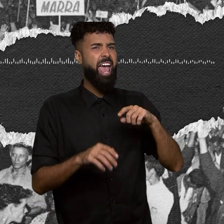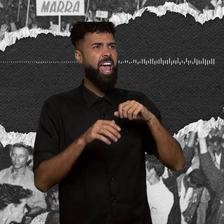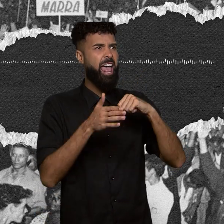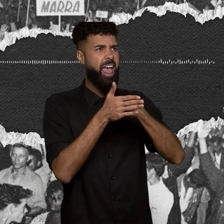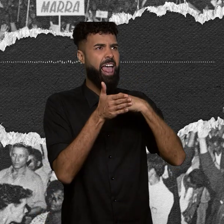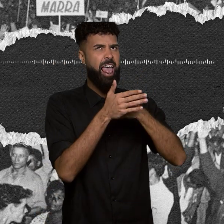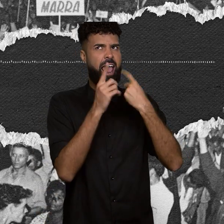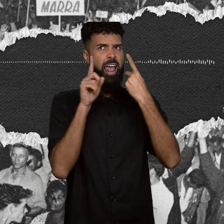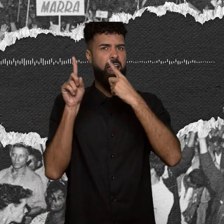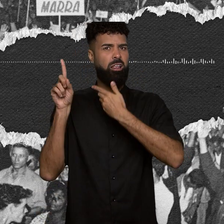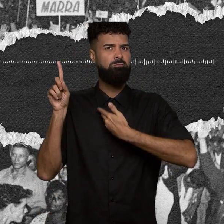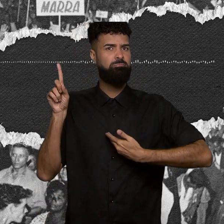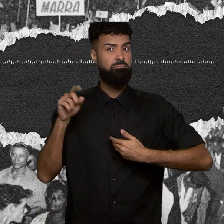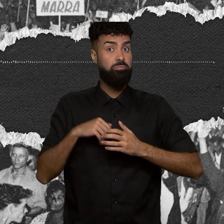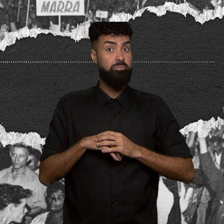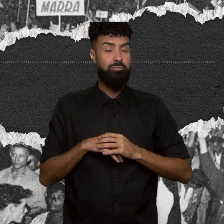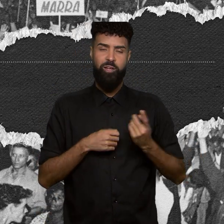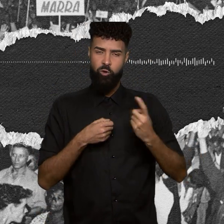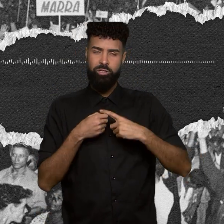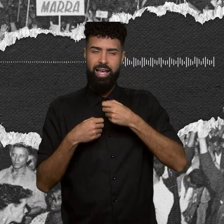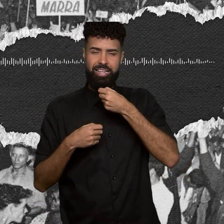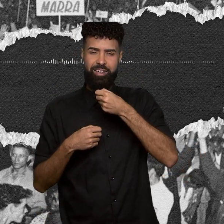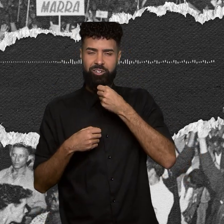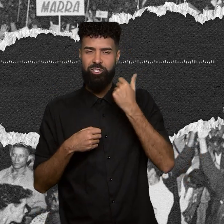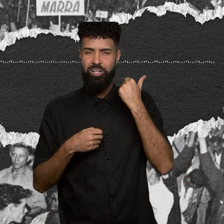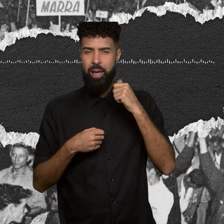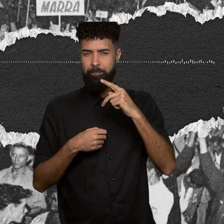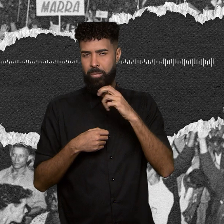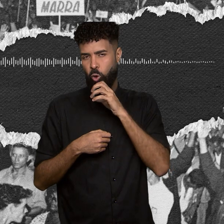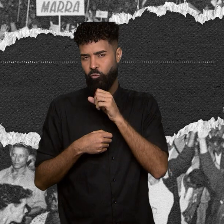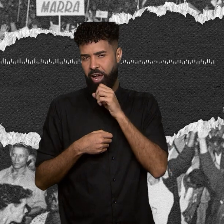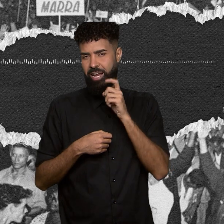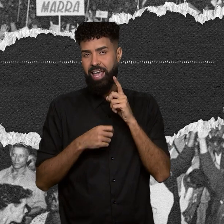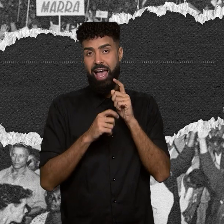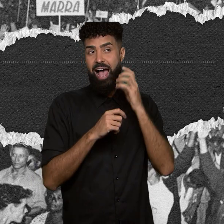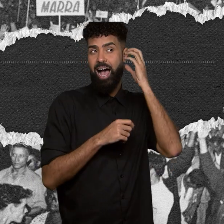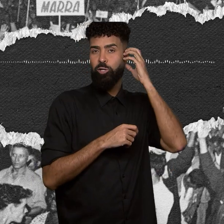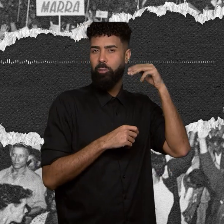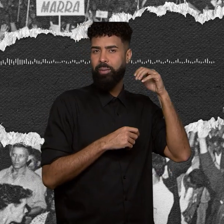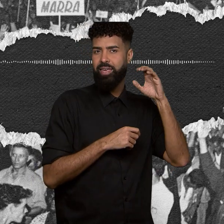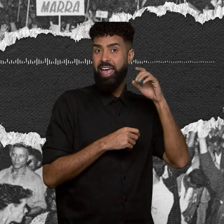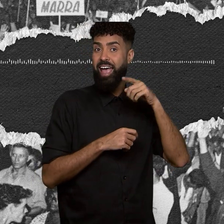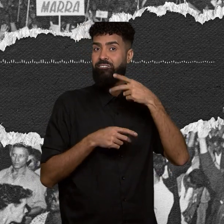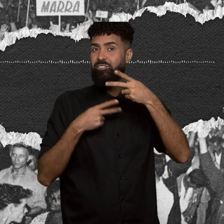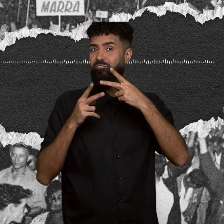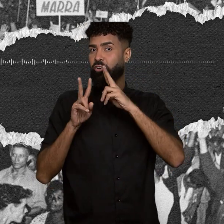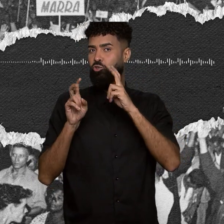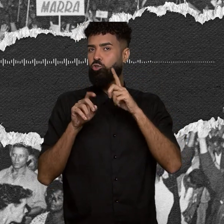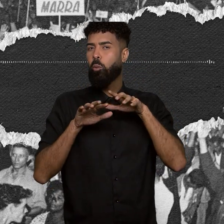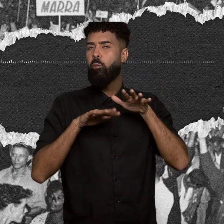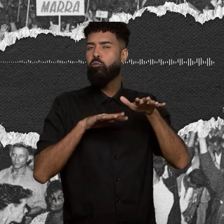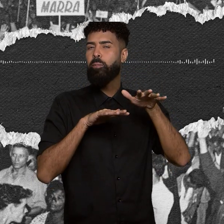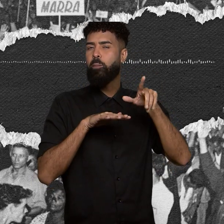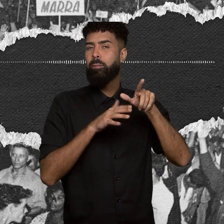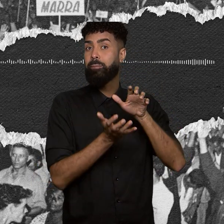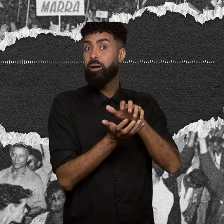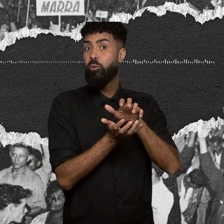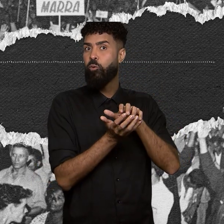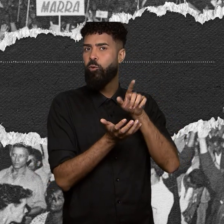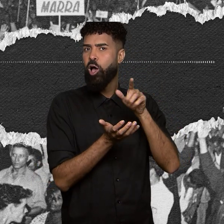Voltamos à entrevista de Paulo Freire para a Rádio MEC. Ele fala daquele movimento lá de Pernambuco, onde começou a desenvolver a prática com a alfabetização